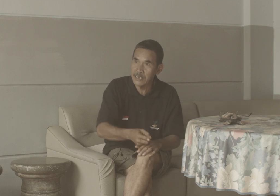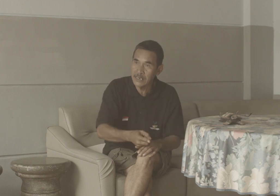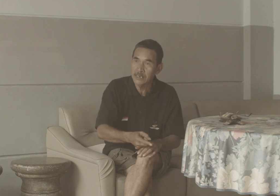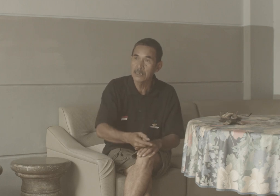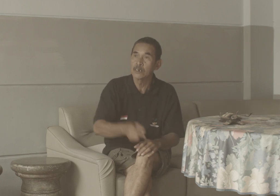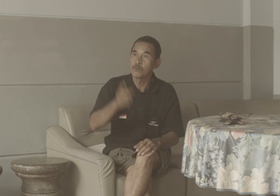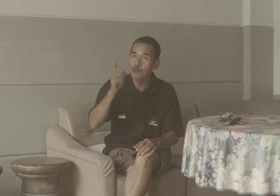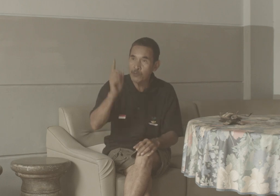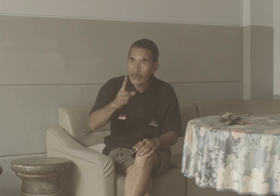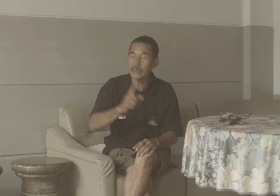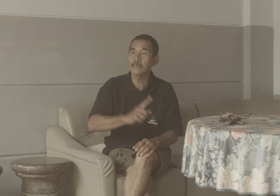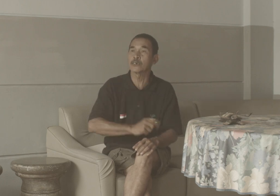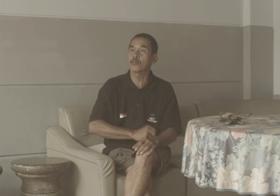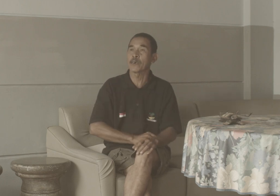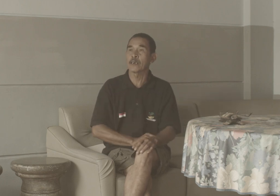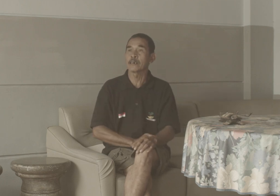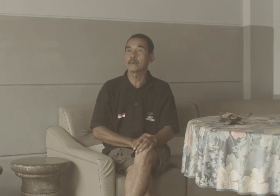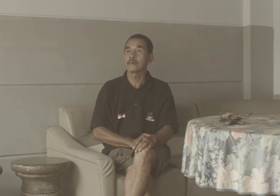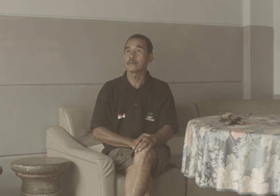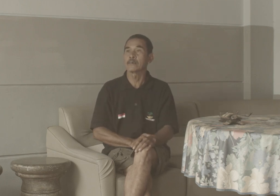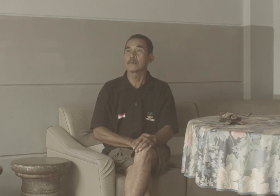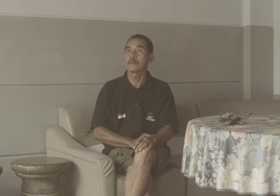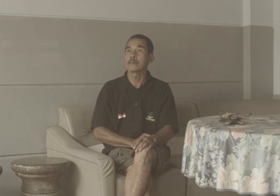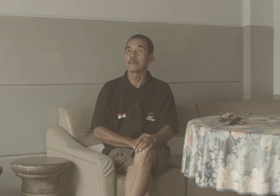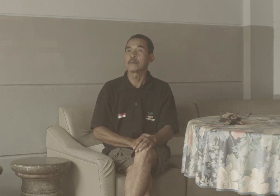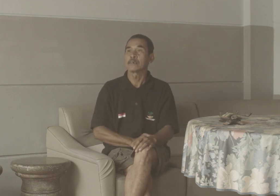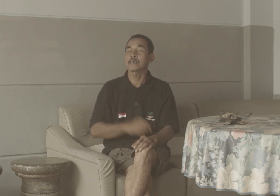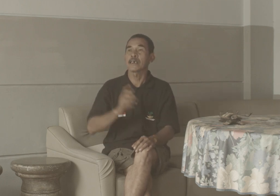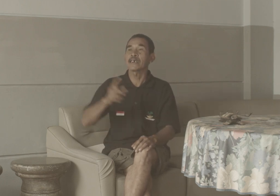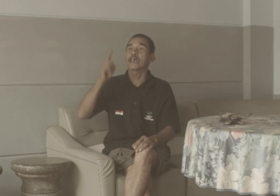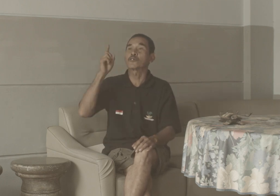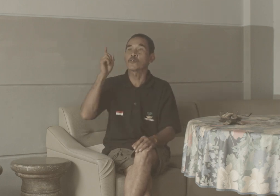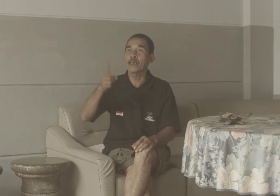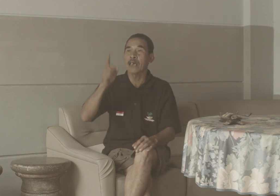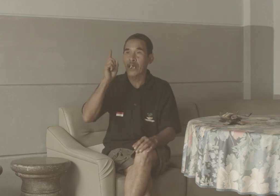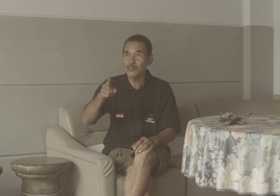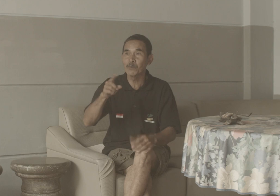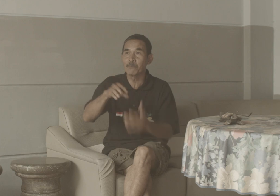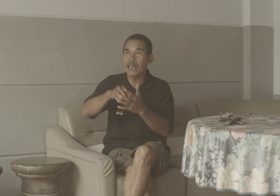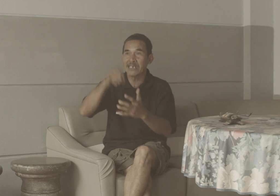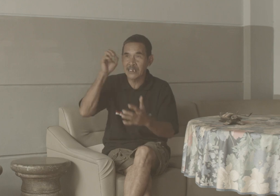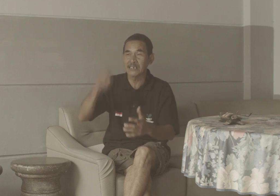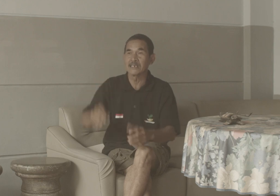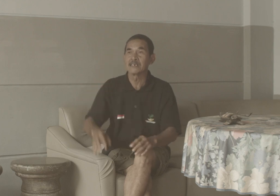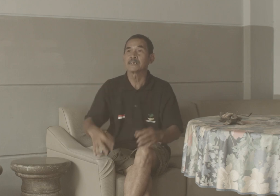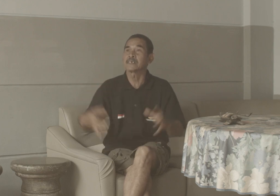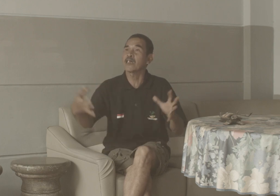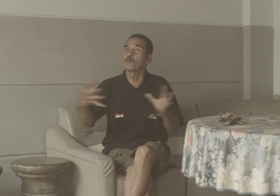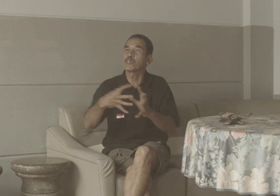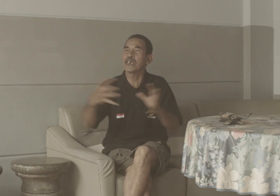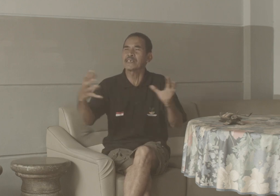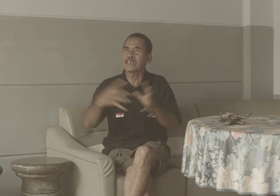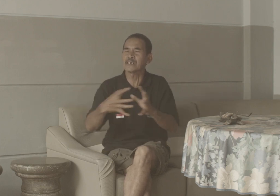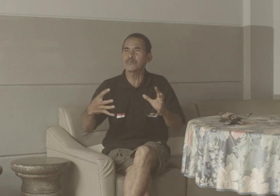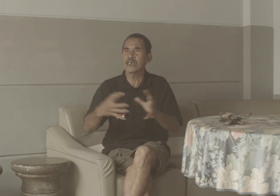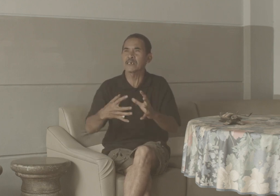Bukan Dari Yang Normal Sekarang Yang Normal Harus Mempelajari Sehingga Komunikasinya Itu Sangat